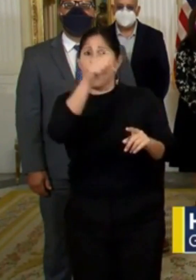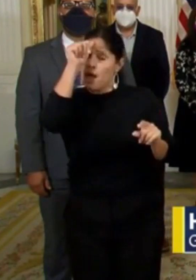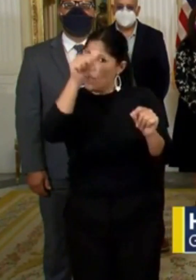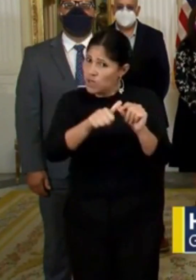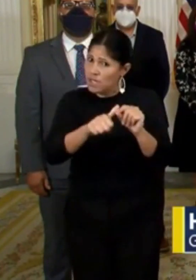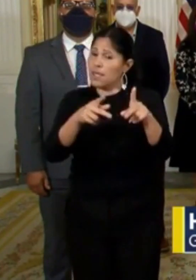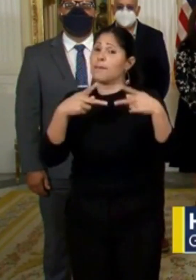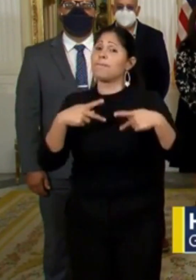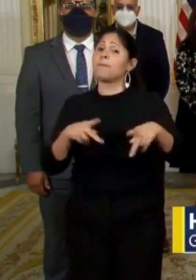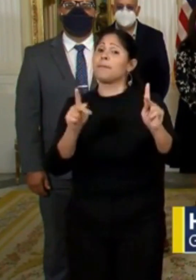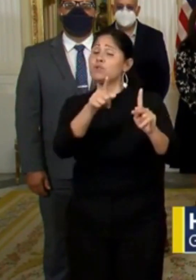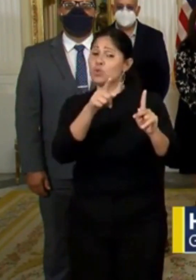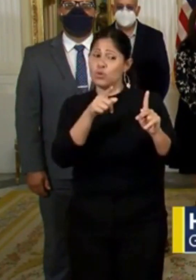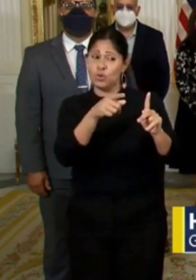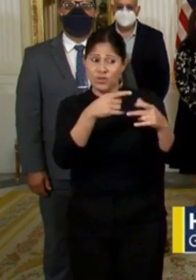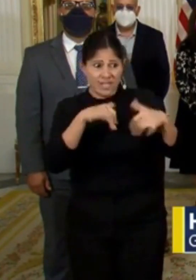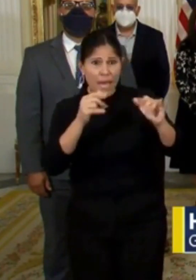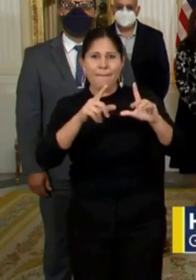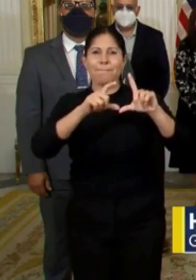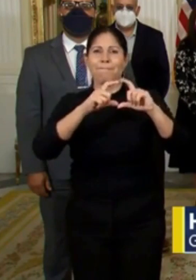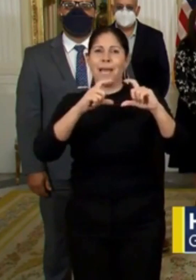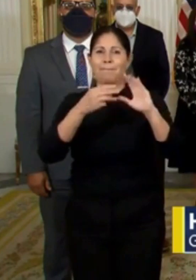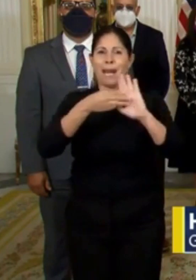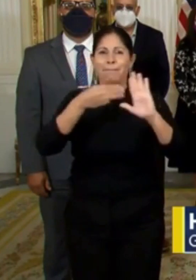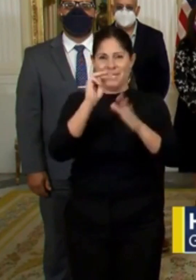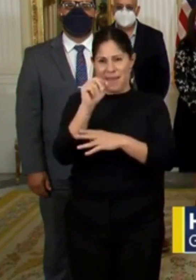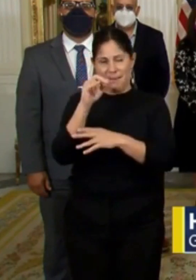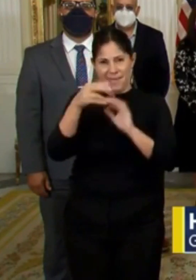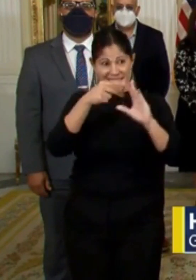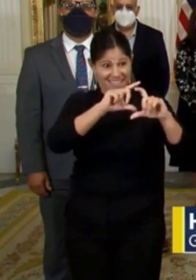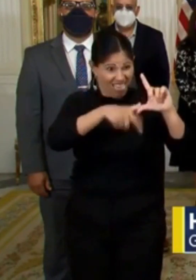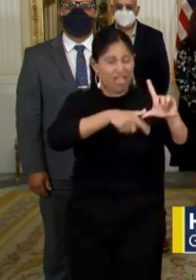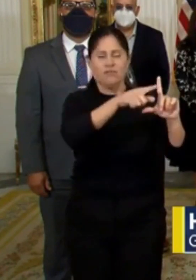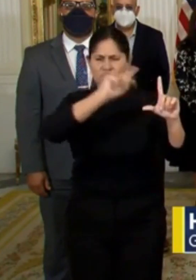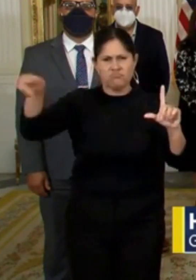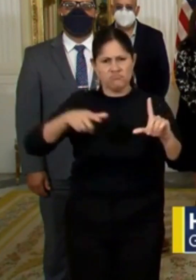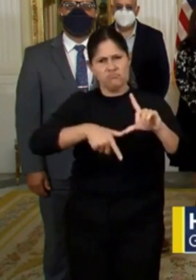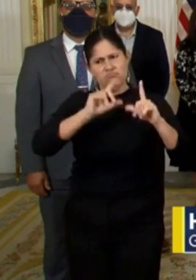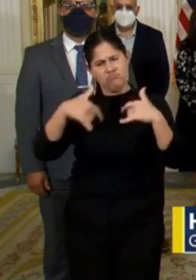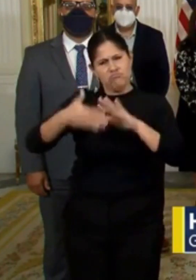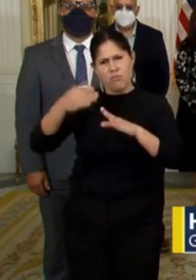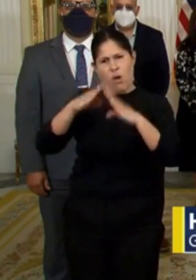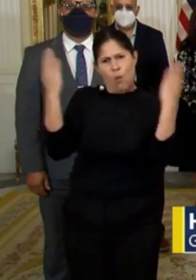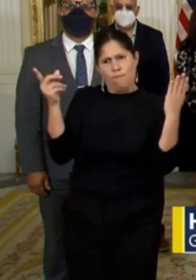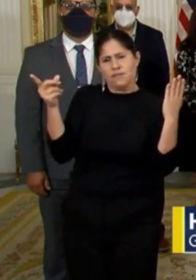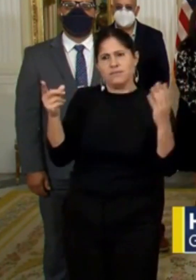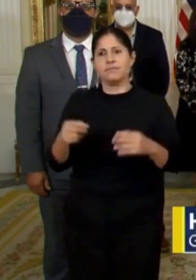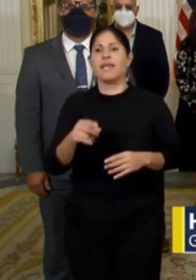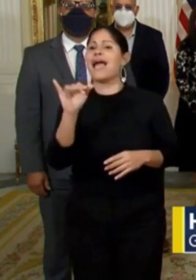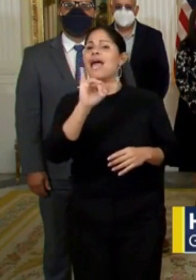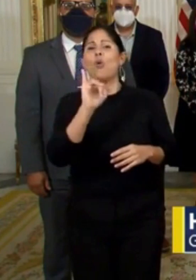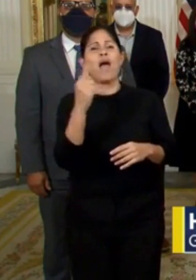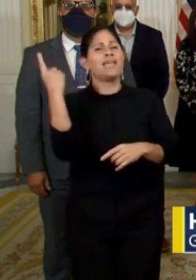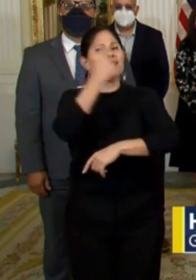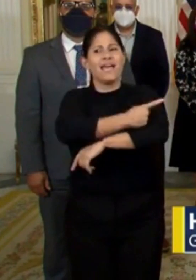moratoria para la renovación de los marbetes. De todas maneras, y por esa razón, aunque no se cobrarán por multas por